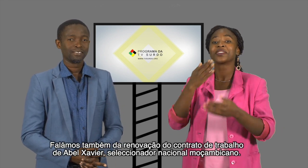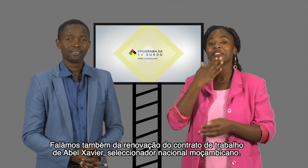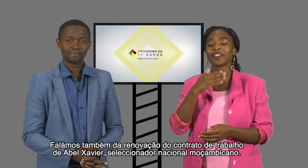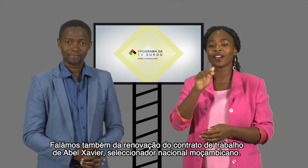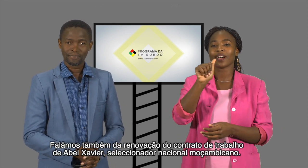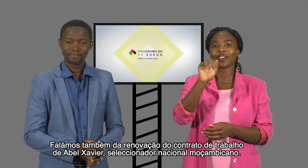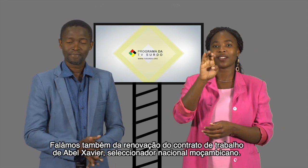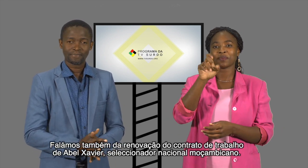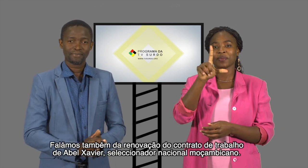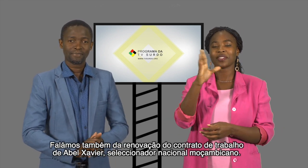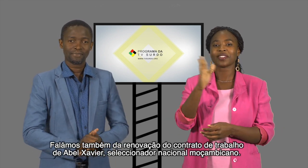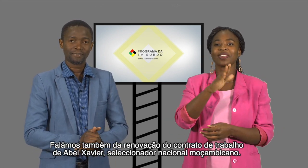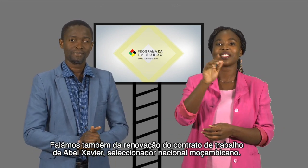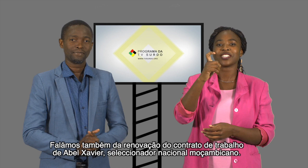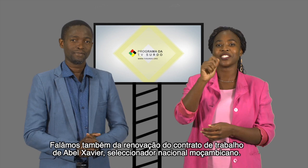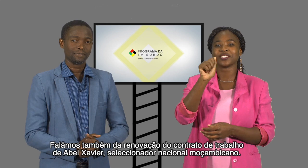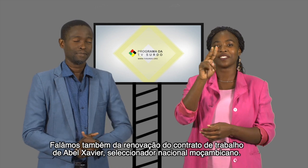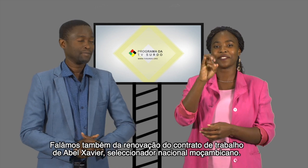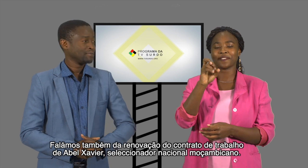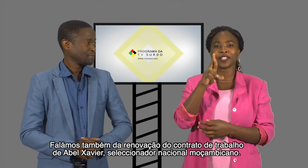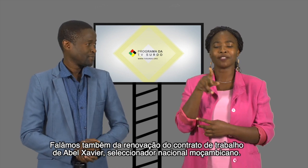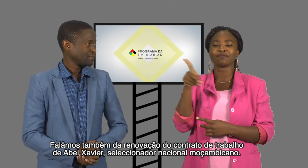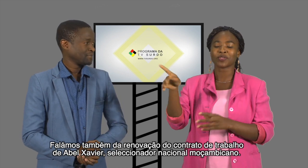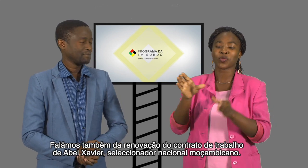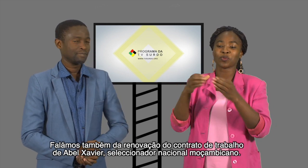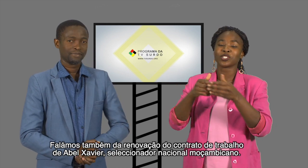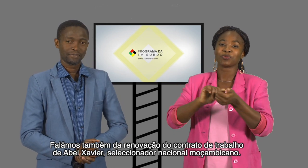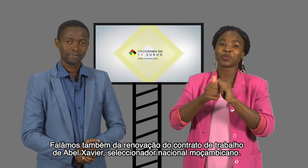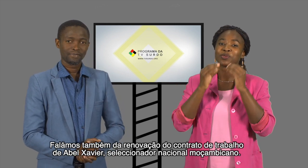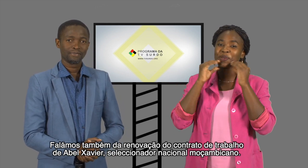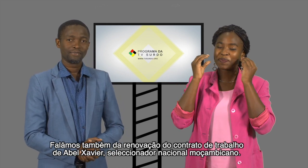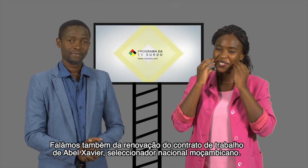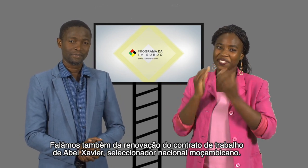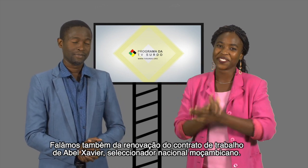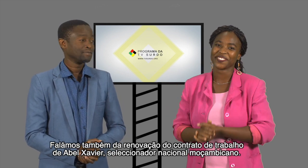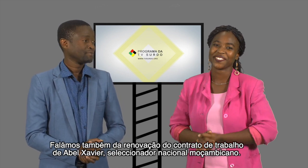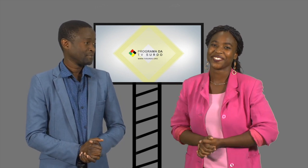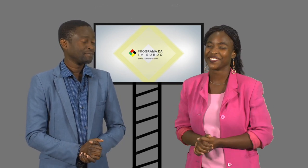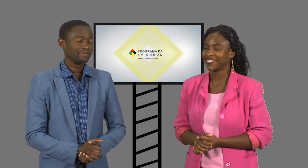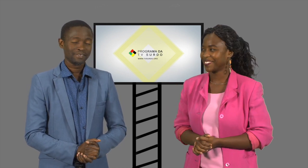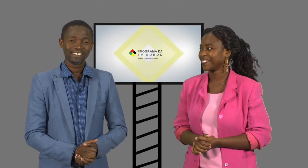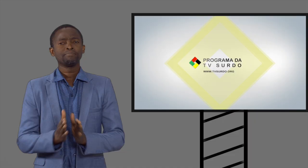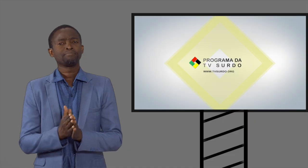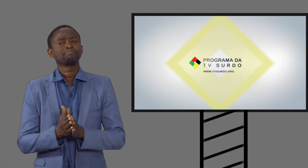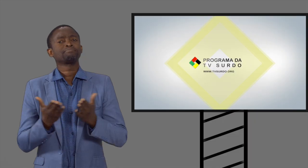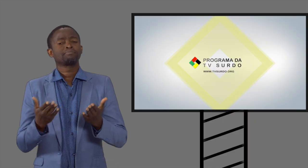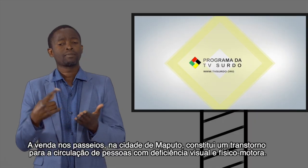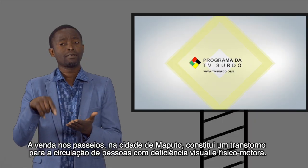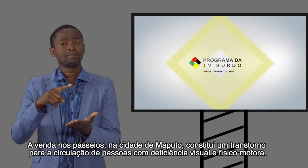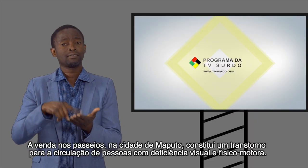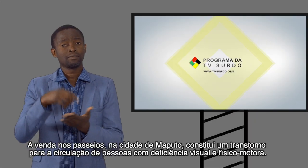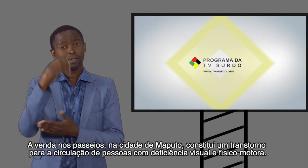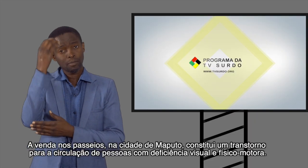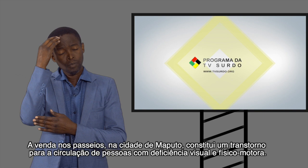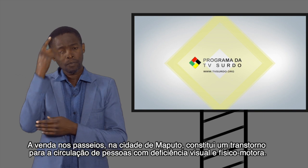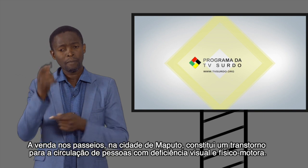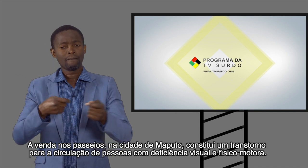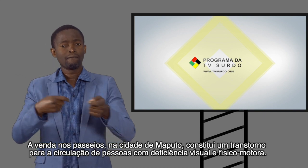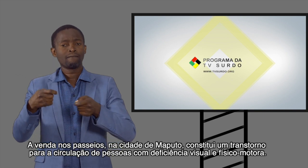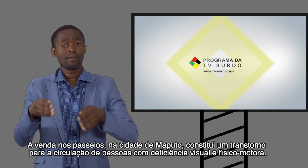contrato do trabalho de Abel Xavier, selecionador nacional moçambicano. A venda nos passeios na